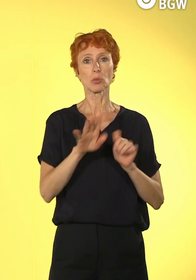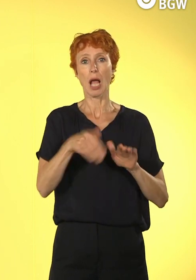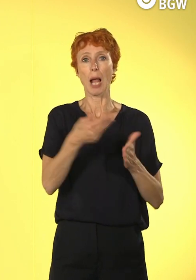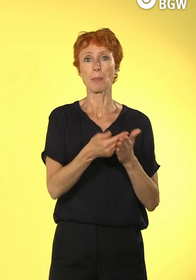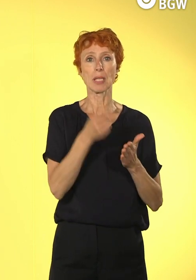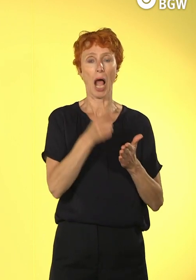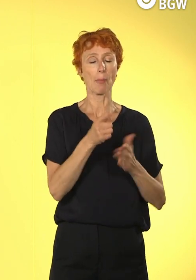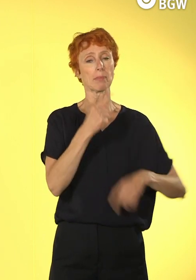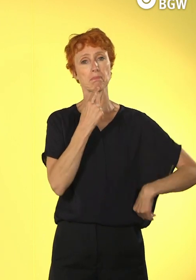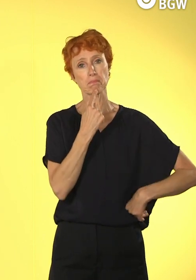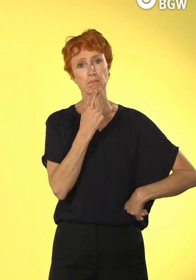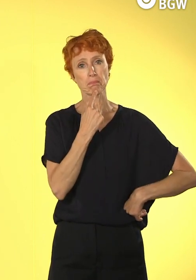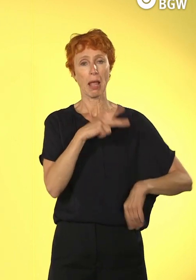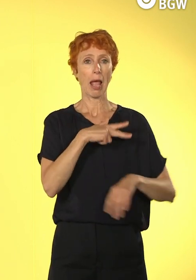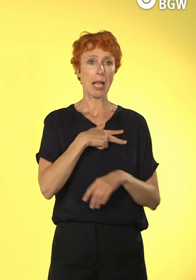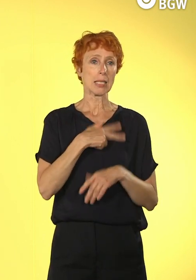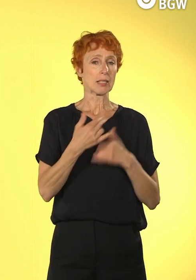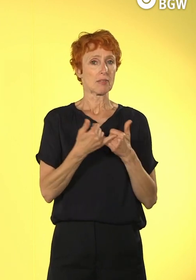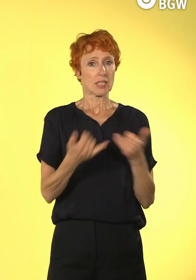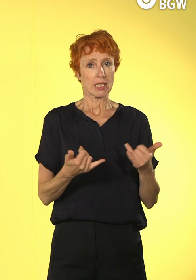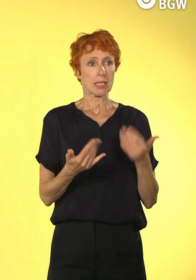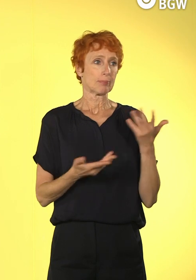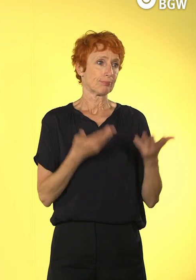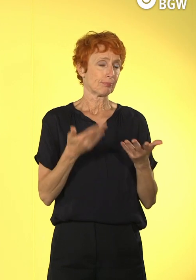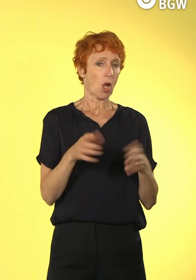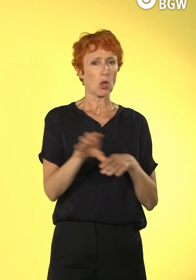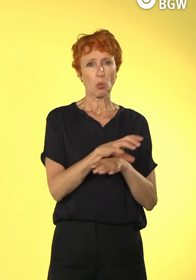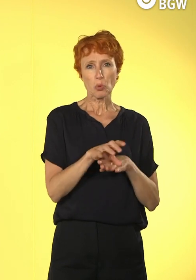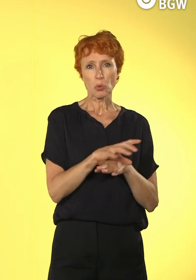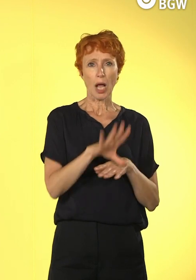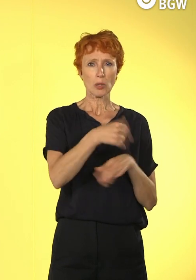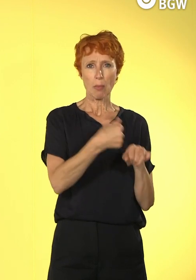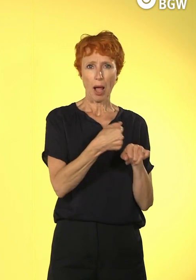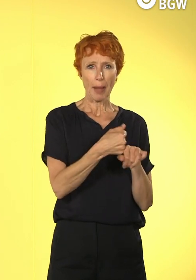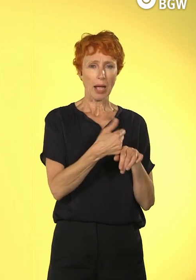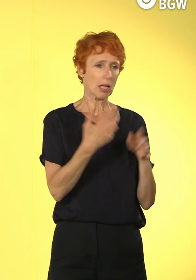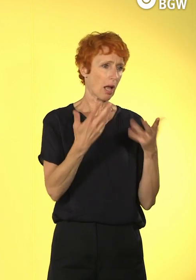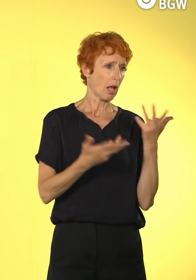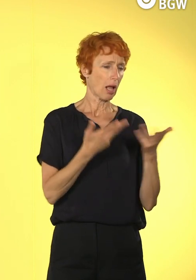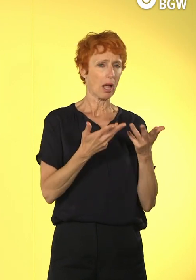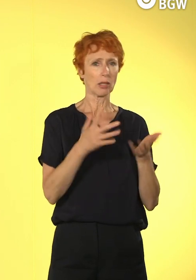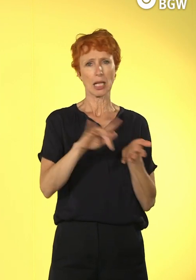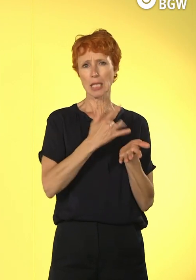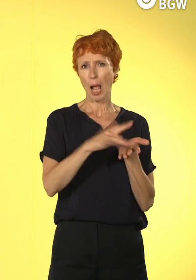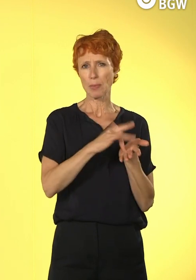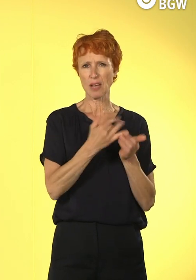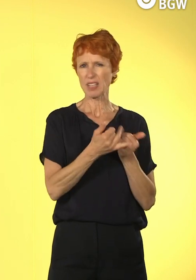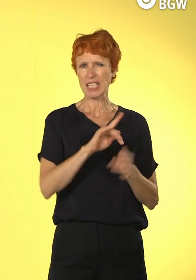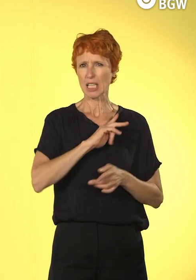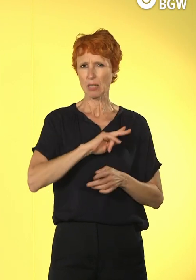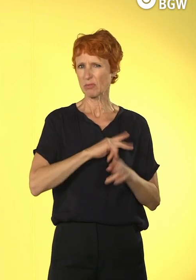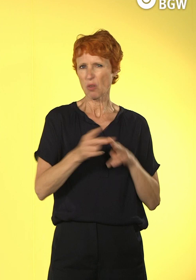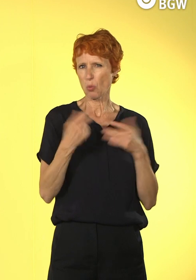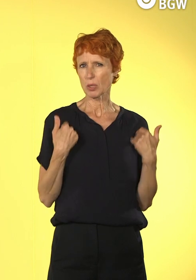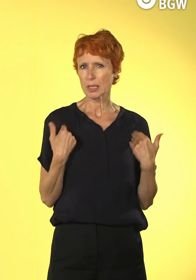Aber ganz ehrlich, ich bin so Arbeiten mit PC oder Handy oder Tablet gar nicht gewohnt. Ich weiß gar nicht, wie man das